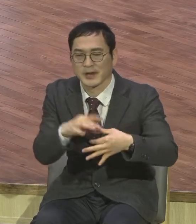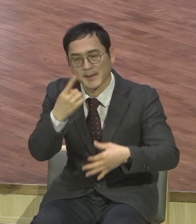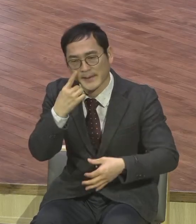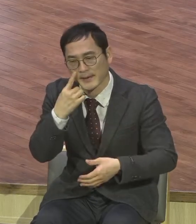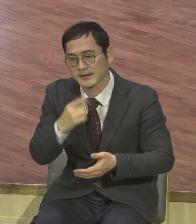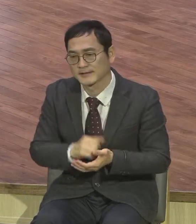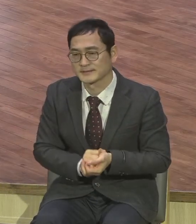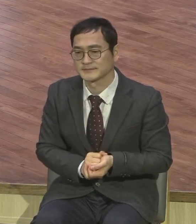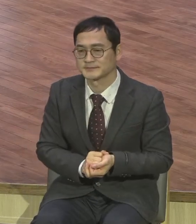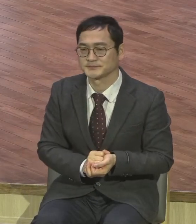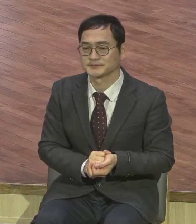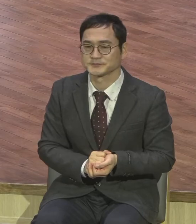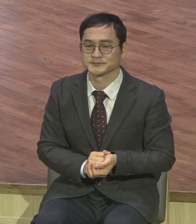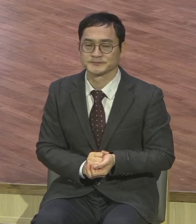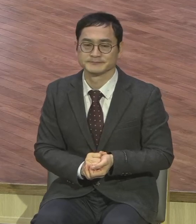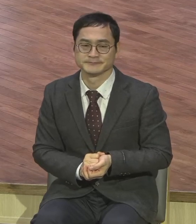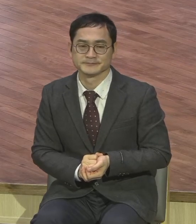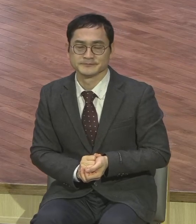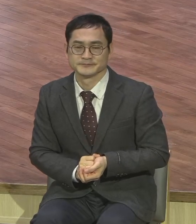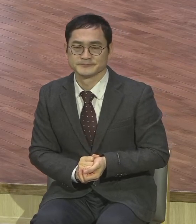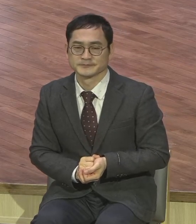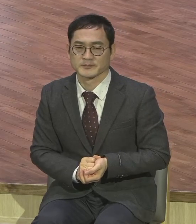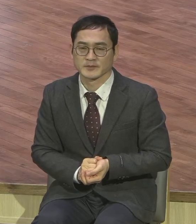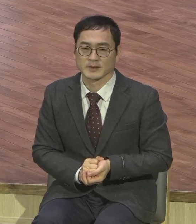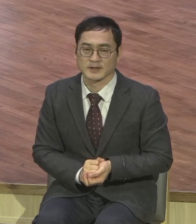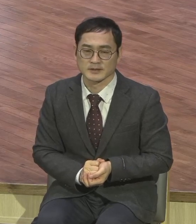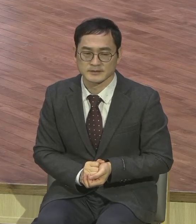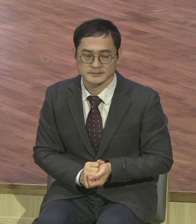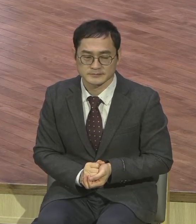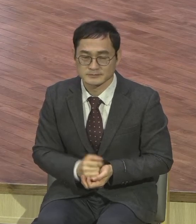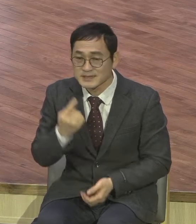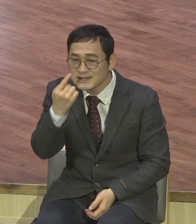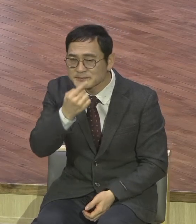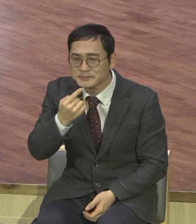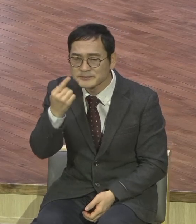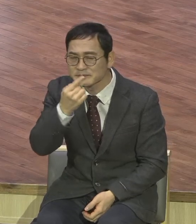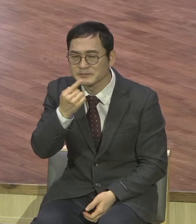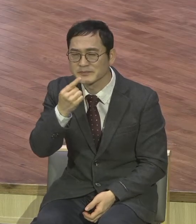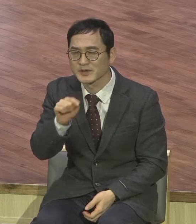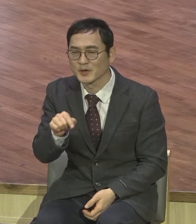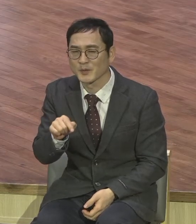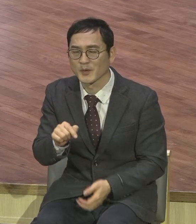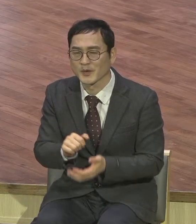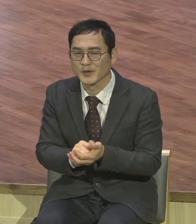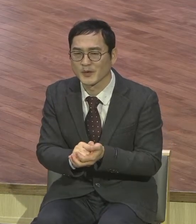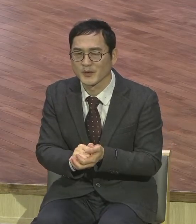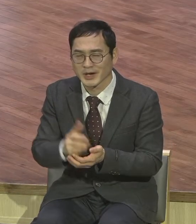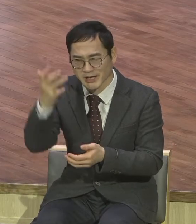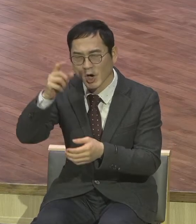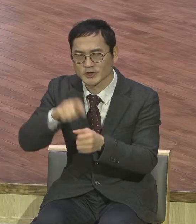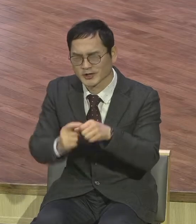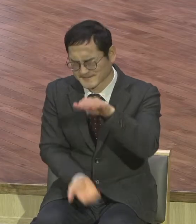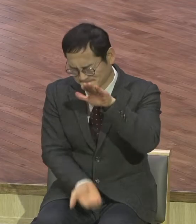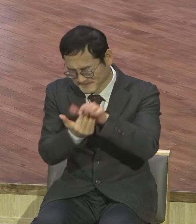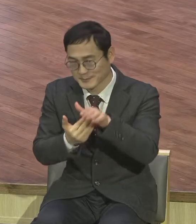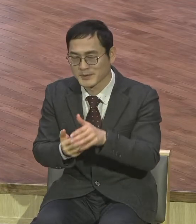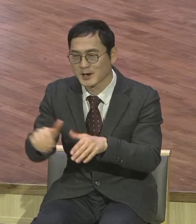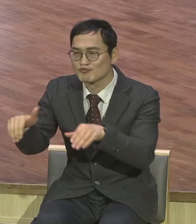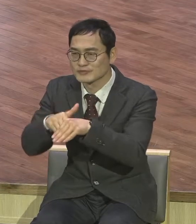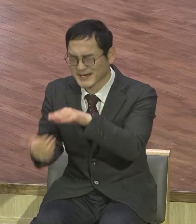CVD-IP. 여러분 입으로 말이죠. 서밋 서밋 서밋 서밋 되겠다고 입으로 아무리 말을 한다고